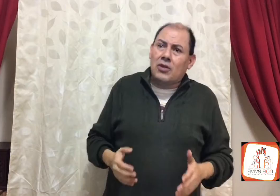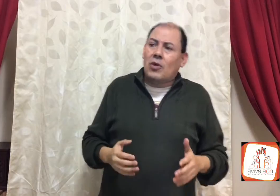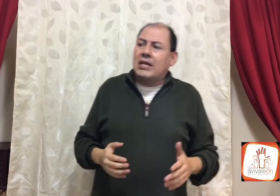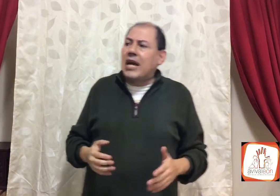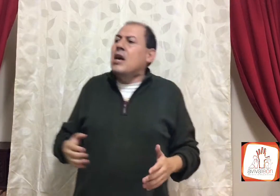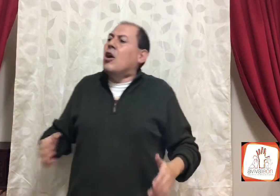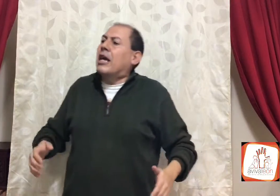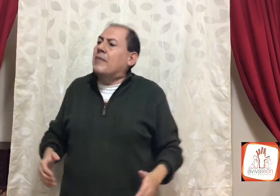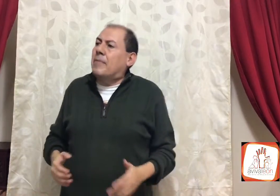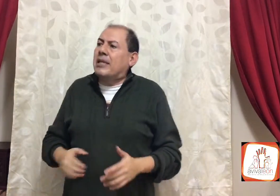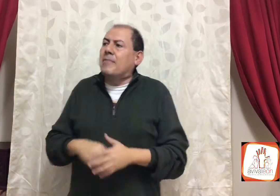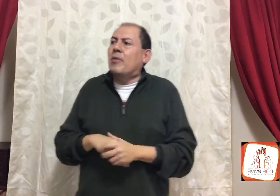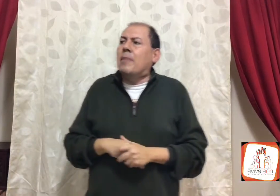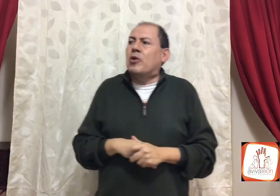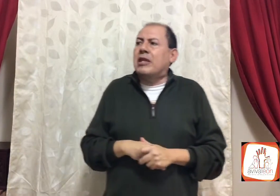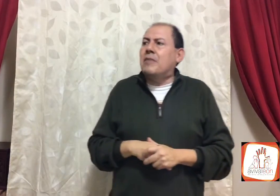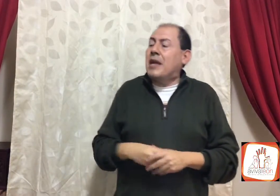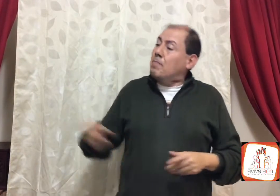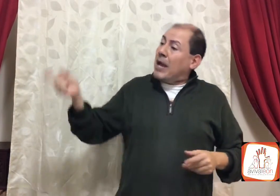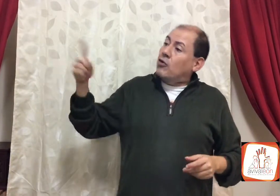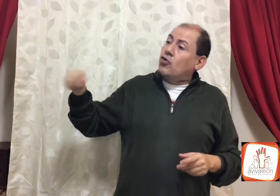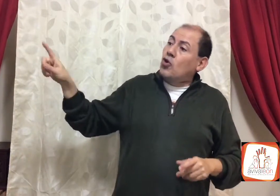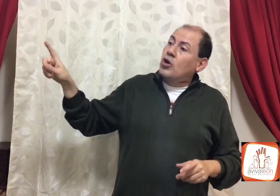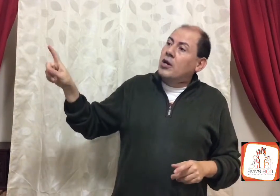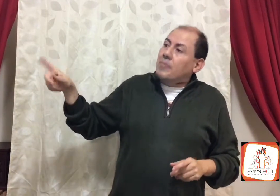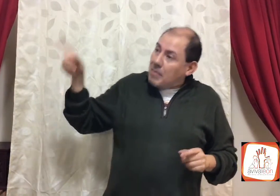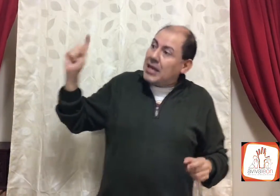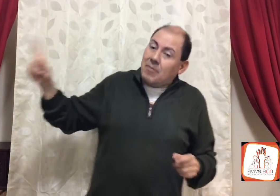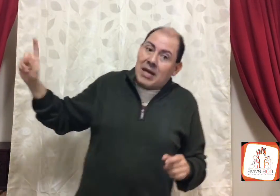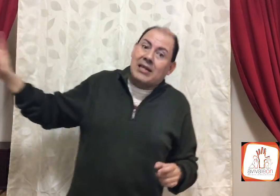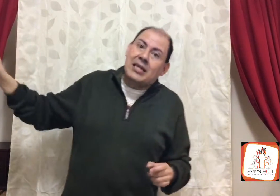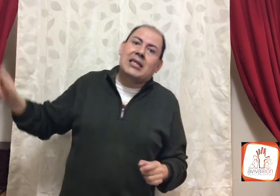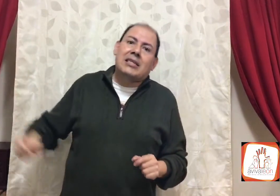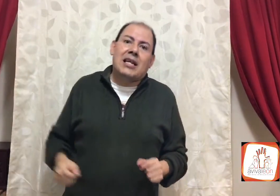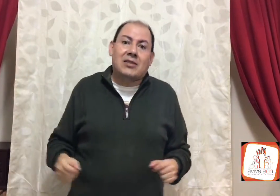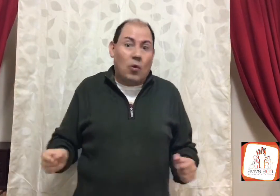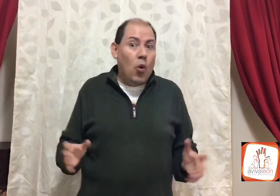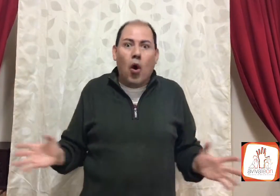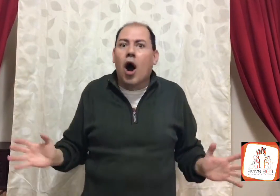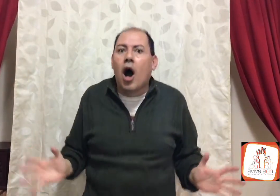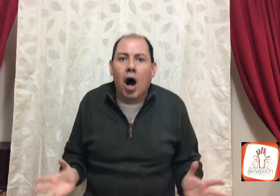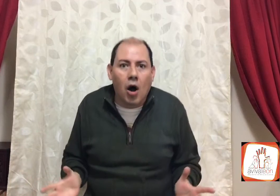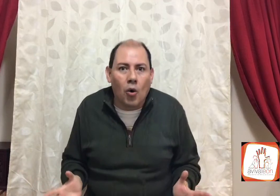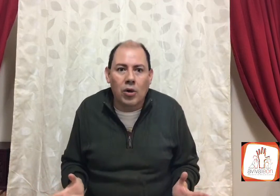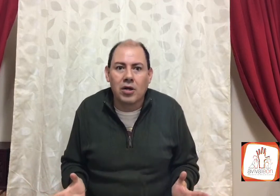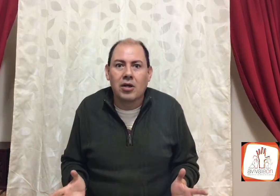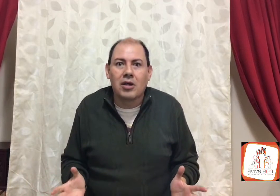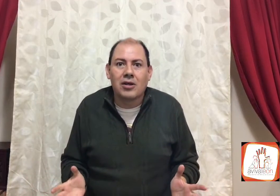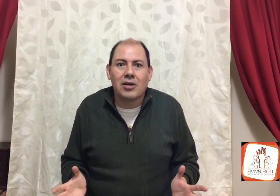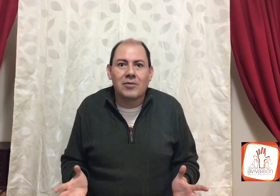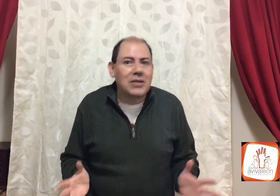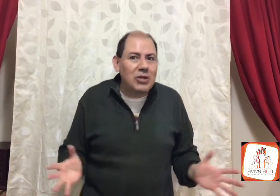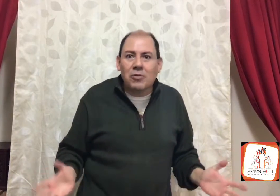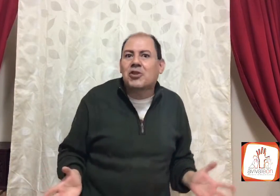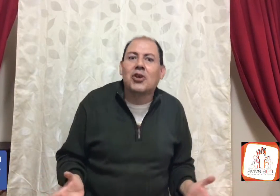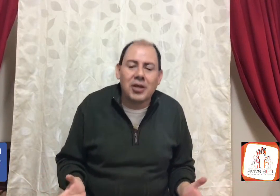en tu casa, ok, mamá, ya me voy a portar bien, pero tú, me tienes que hacer esto, wow, si no es opción,